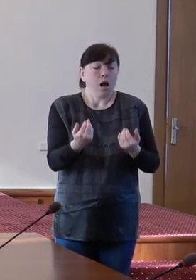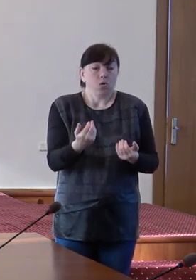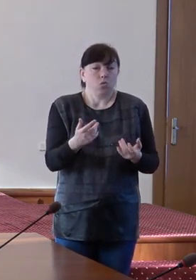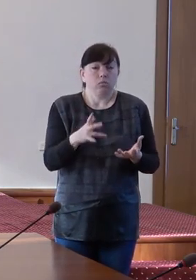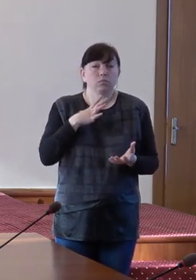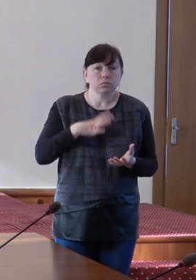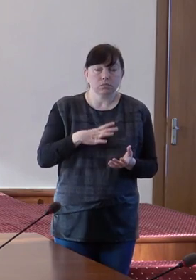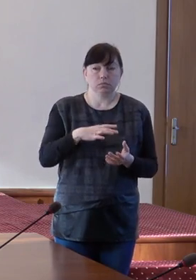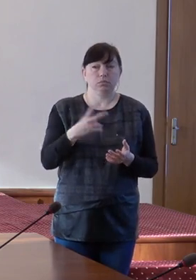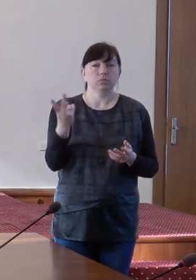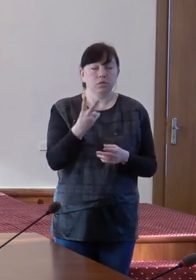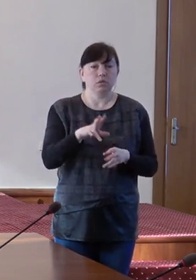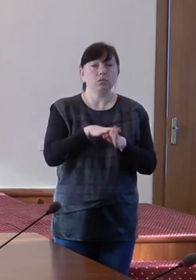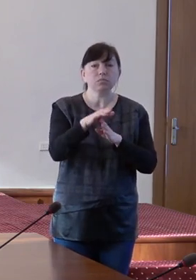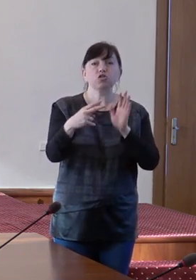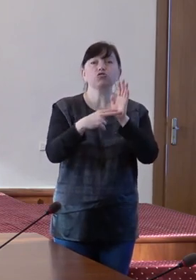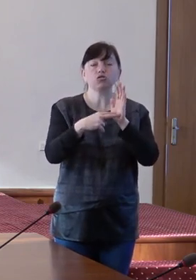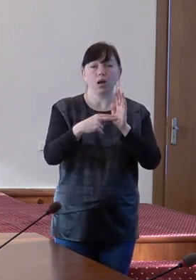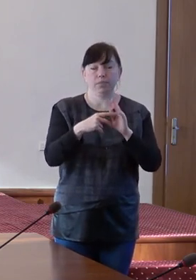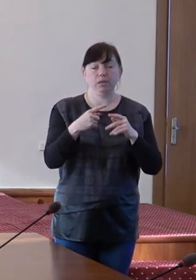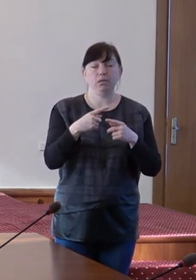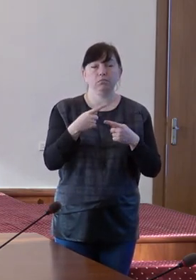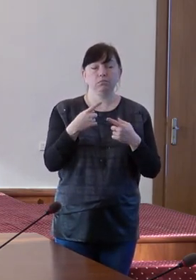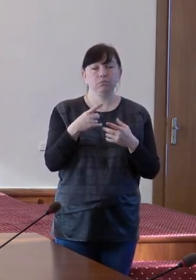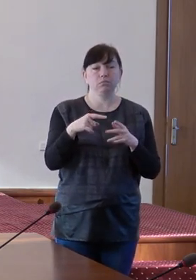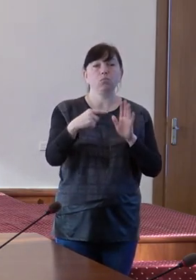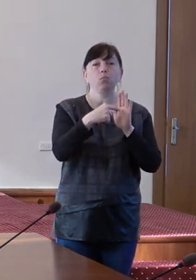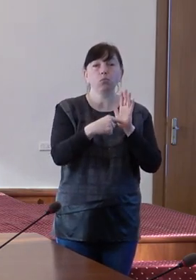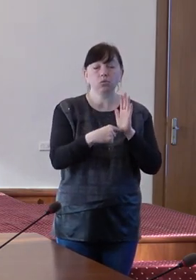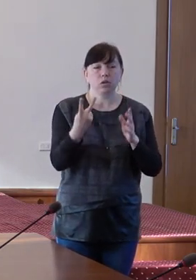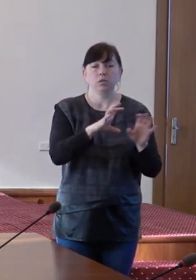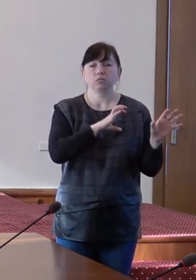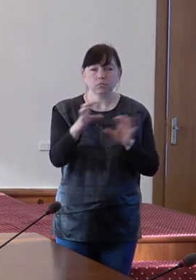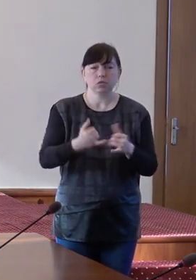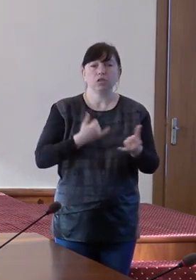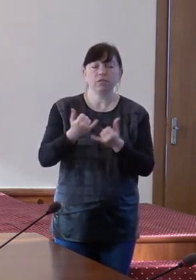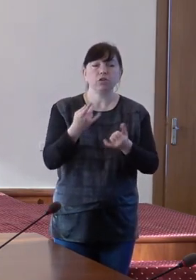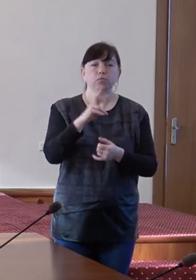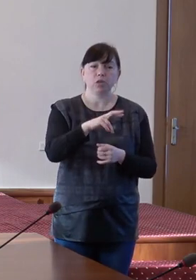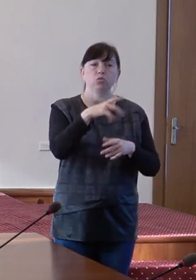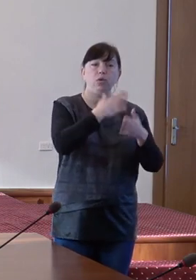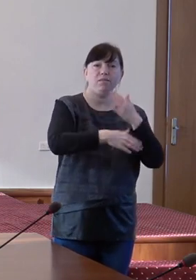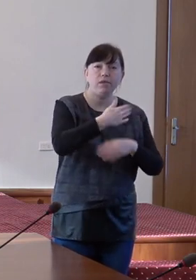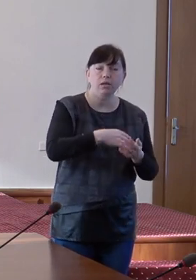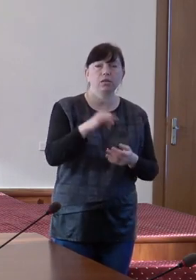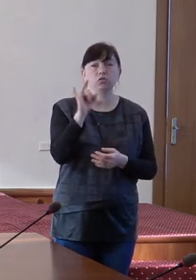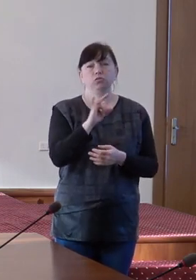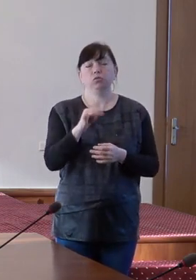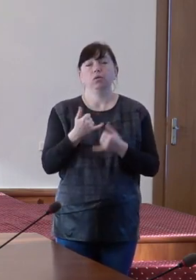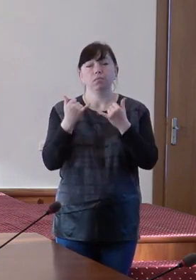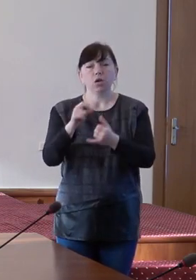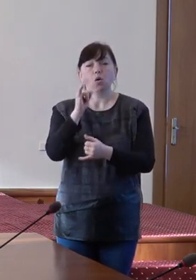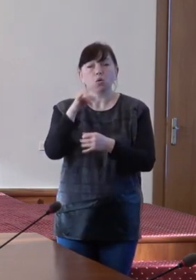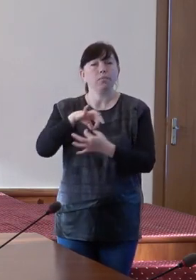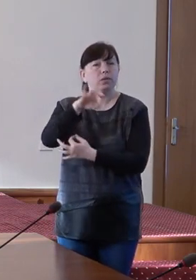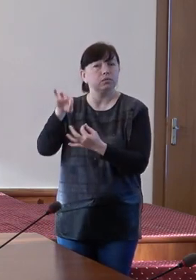să asigure implementarea șaptei mecanismi intersectoriale. Trebuie să asigure serviciul și pentru persoane cu dizabilități, și pentru copii